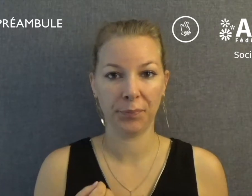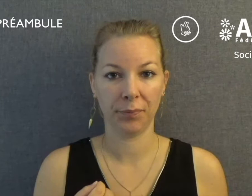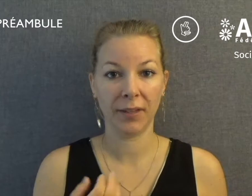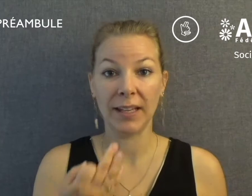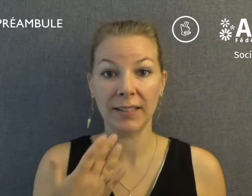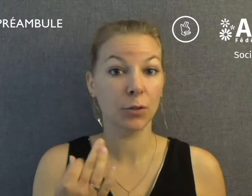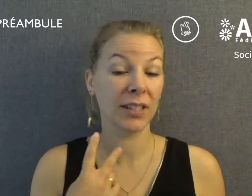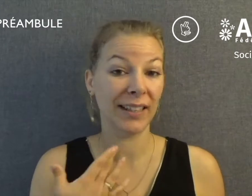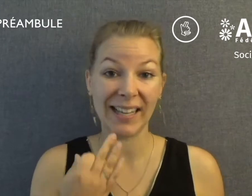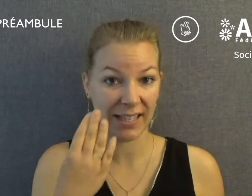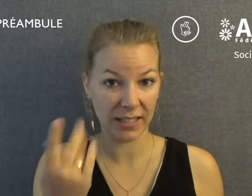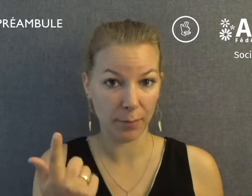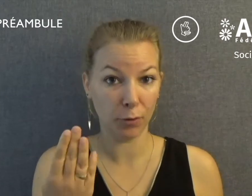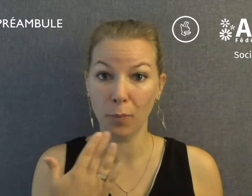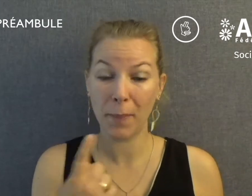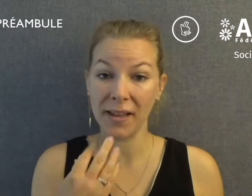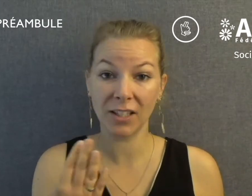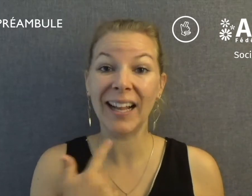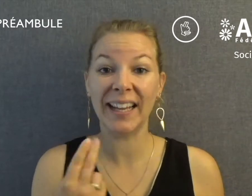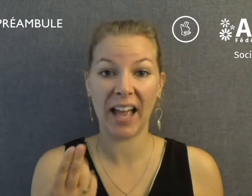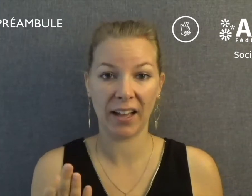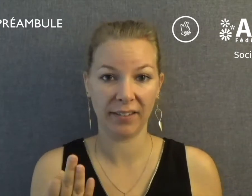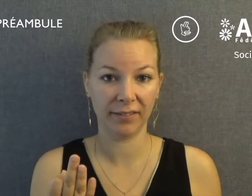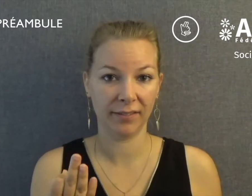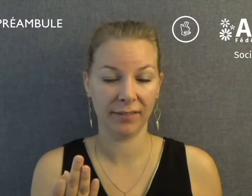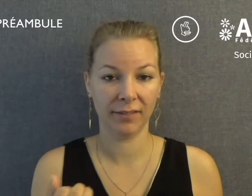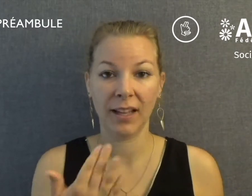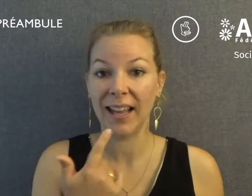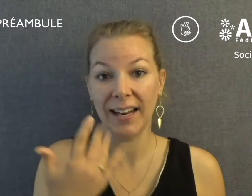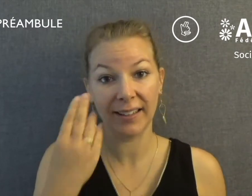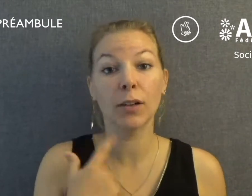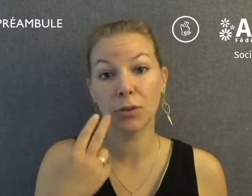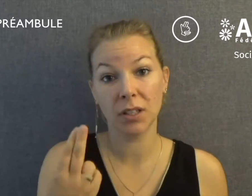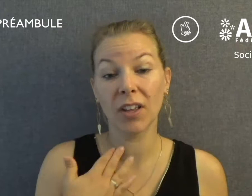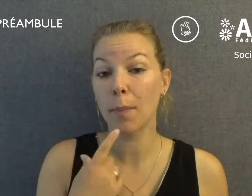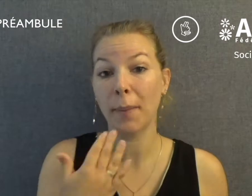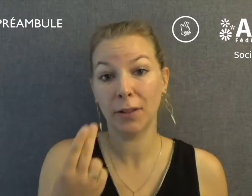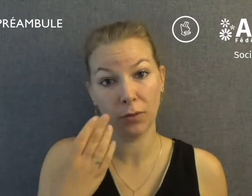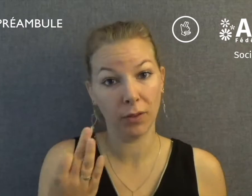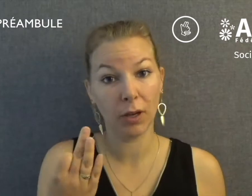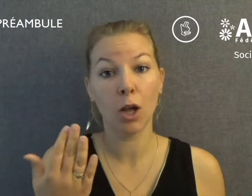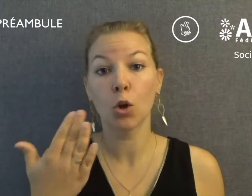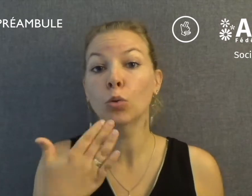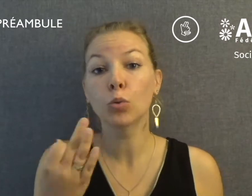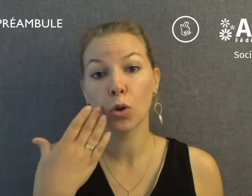Cette société accessible ne met personne à l'écart. Elle est inclusive et permet de vivre tous ensemble.